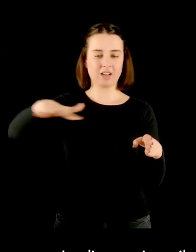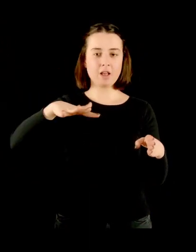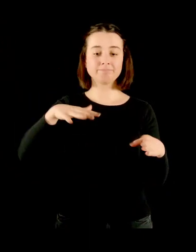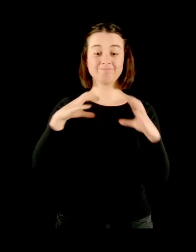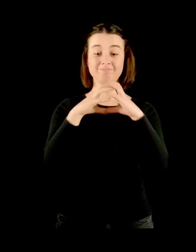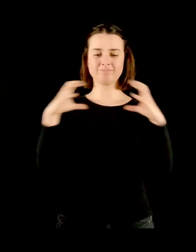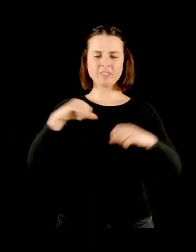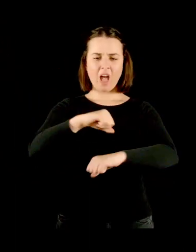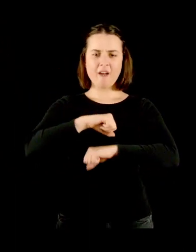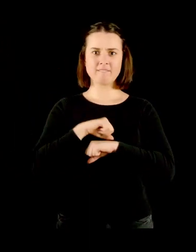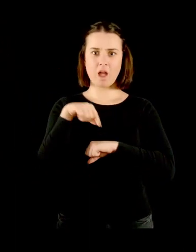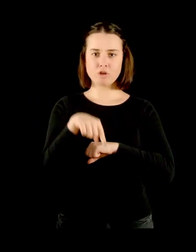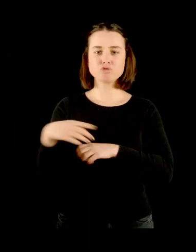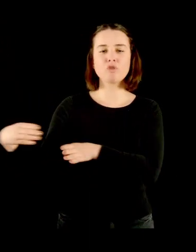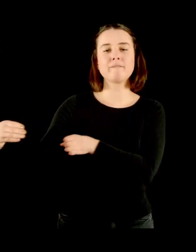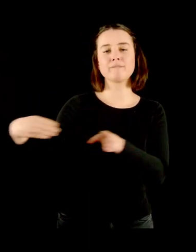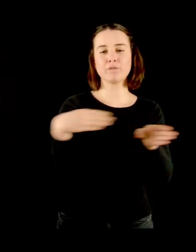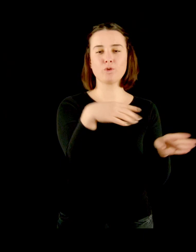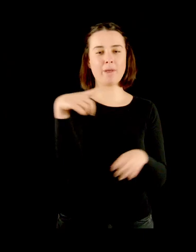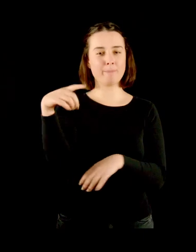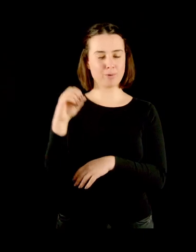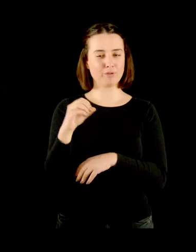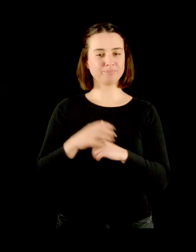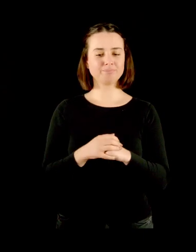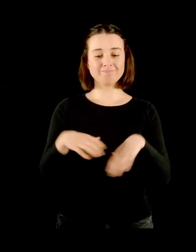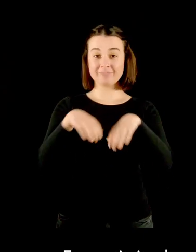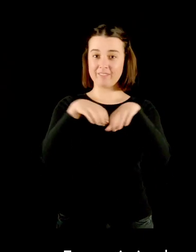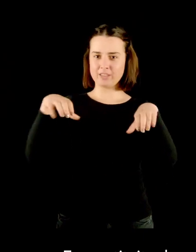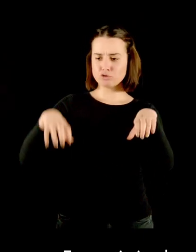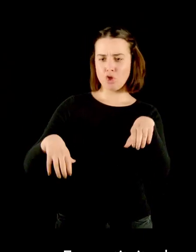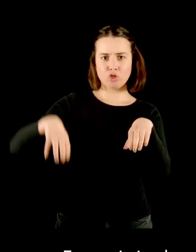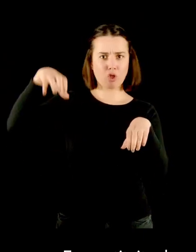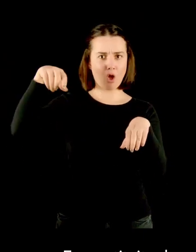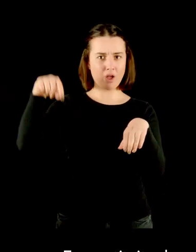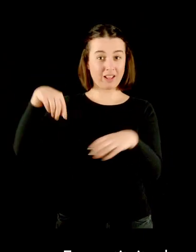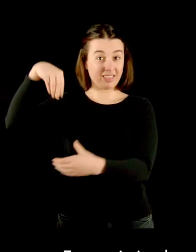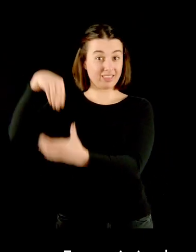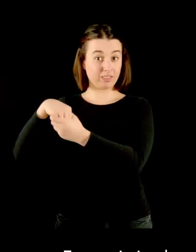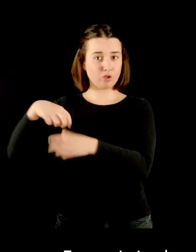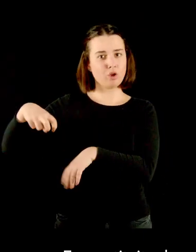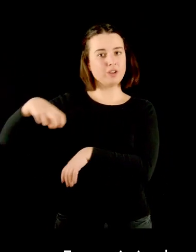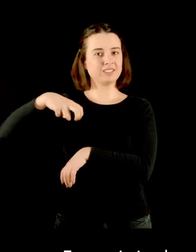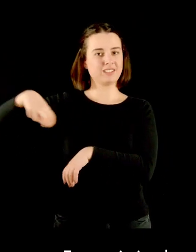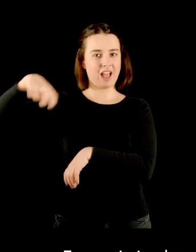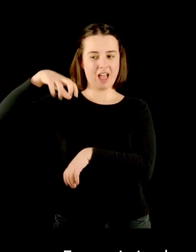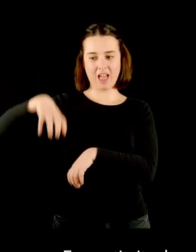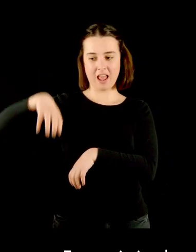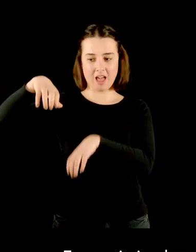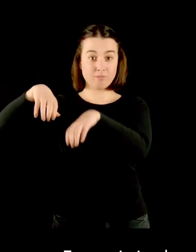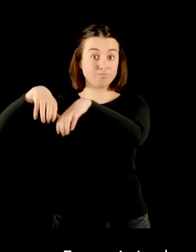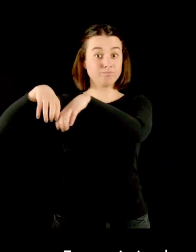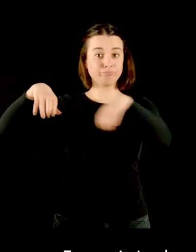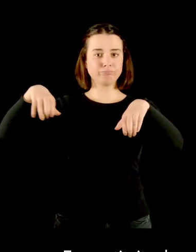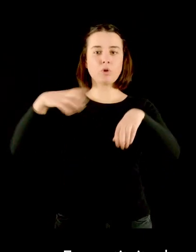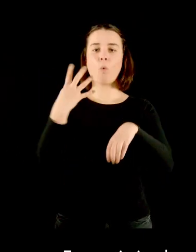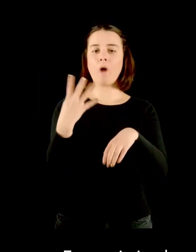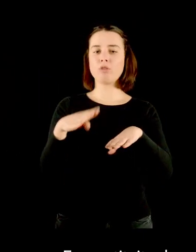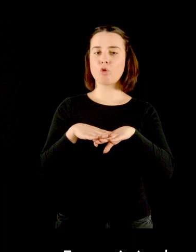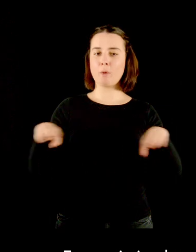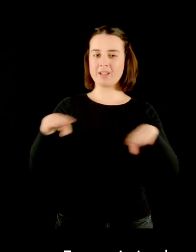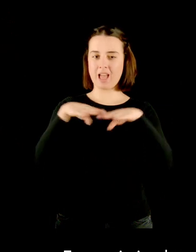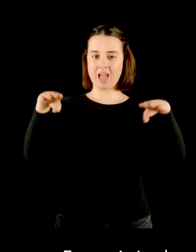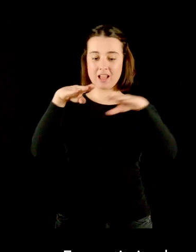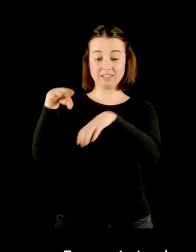con affaccio principale rivolto verso il fiume. Era costituita da una torre che racchiudeva il vano scala, da un corpo